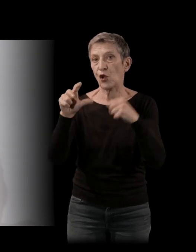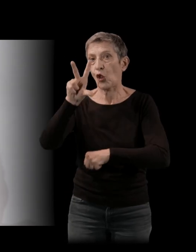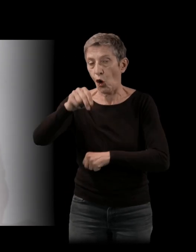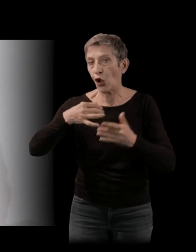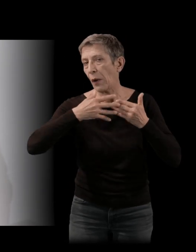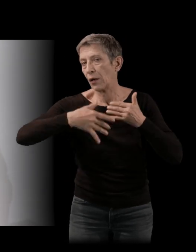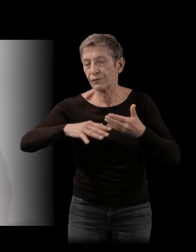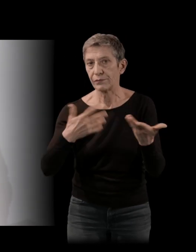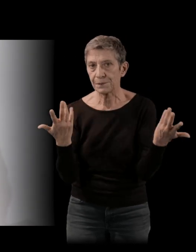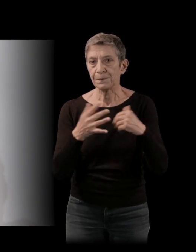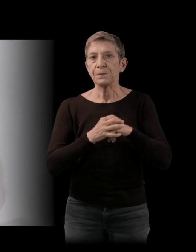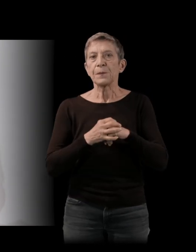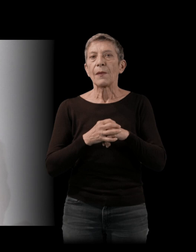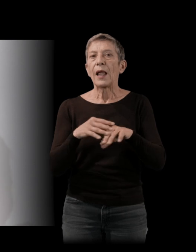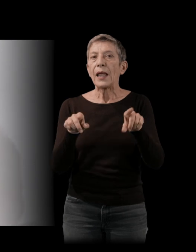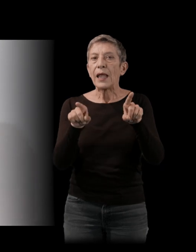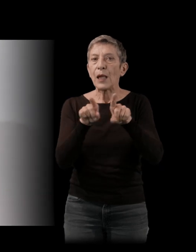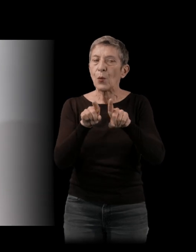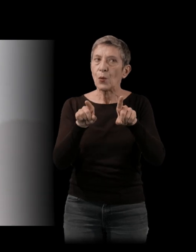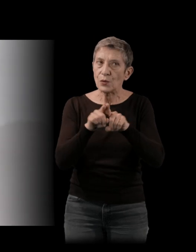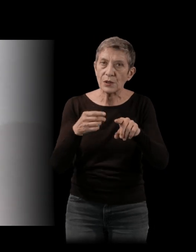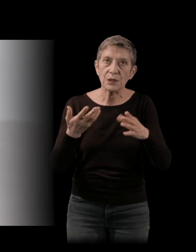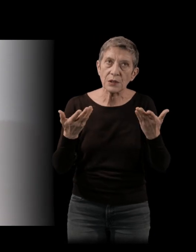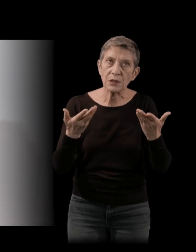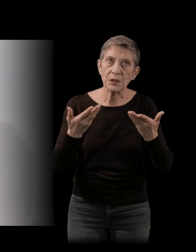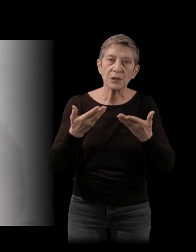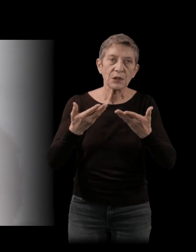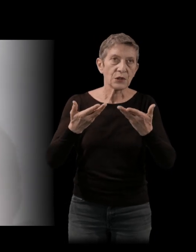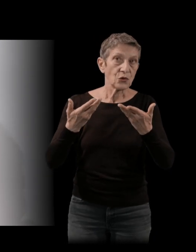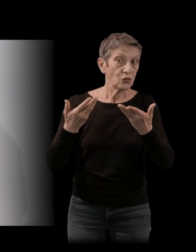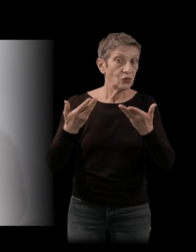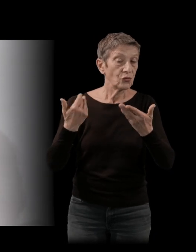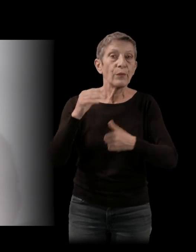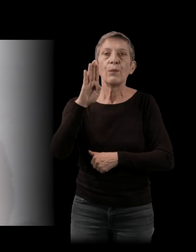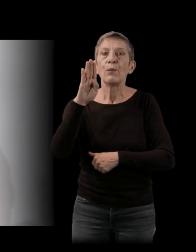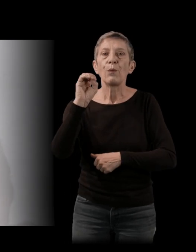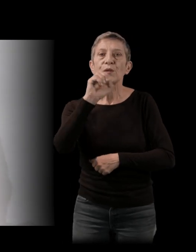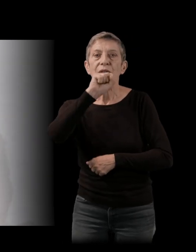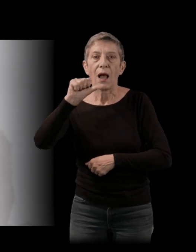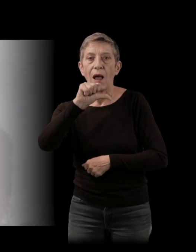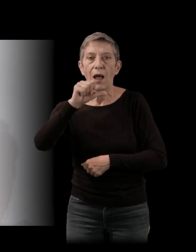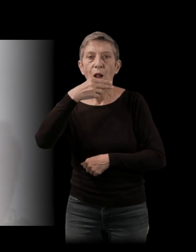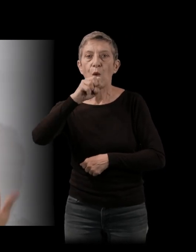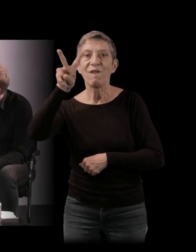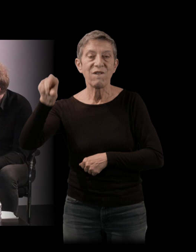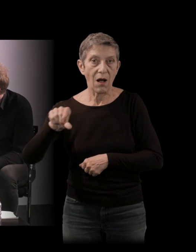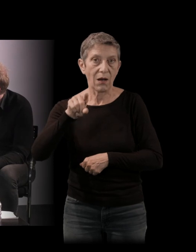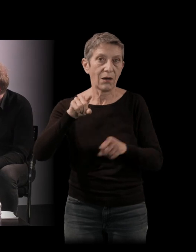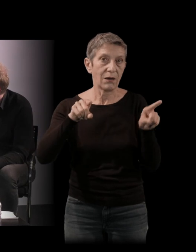Et puis, si on remonte très, très rapidement dans le temps, la Bossa Nova, finalement, le pays qui a été le plus réceptif à ça,